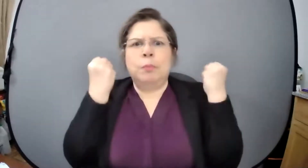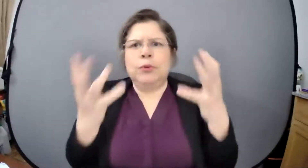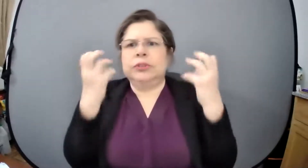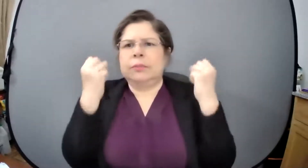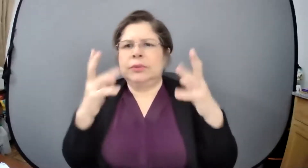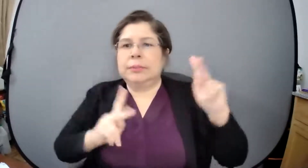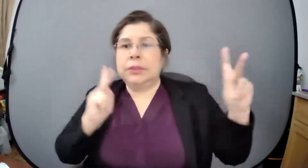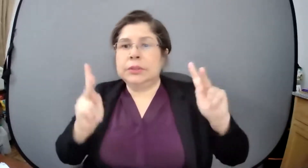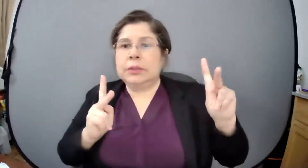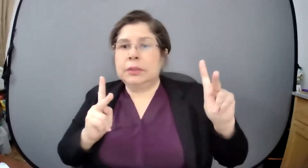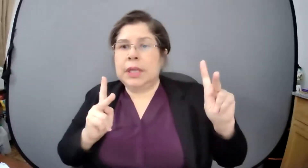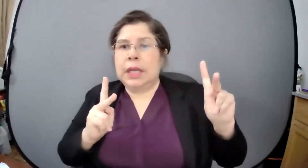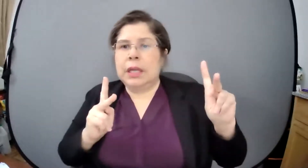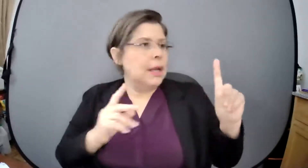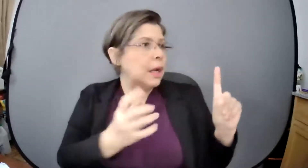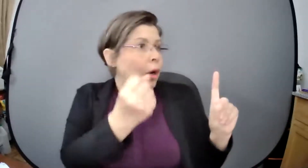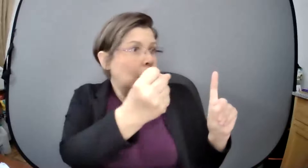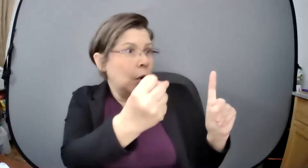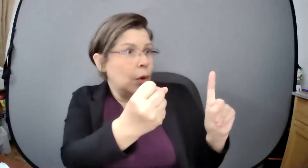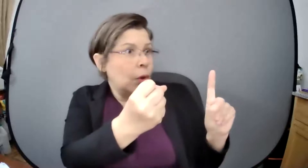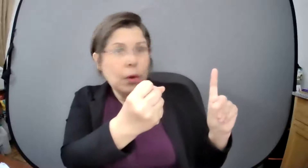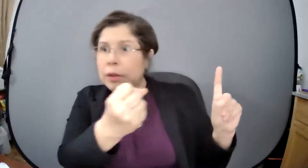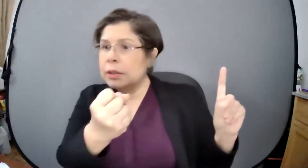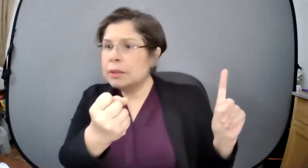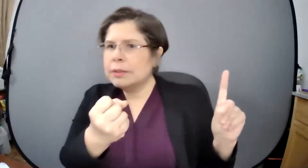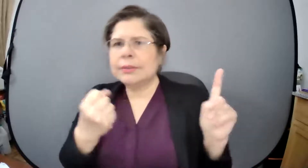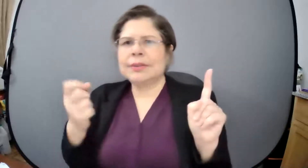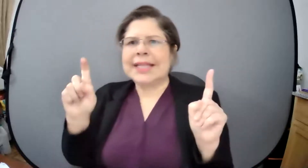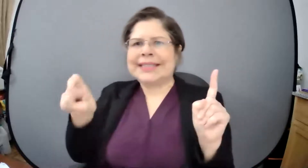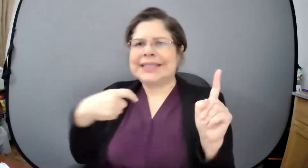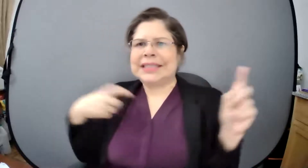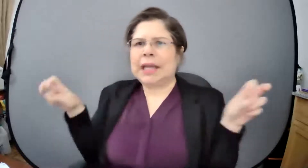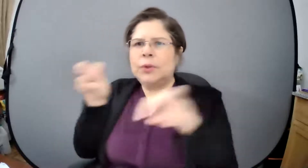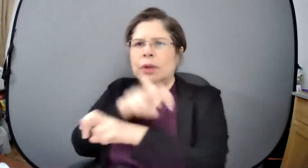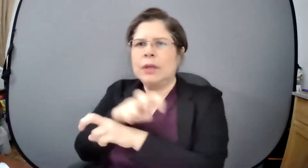tenemos que hacer cambio de intérprete ok